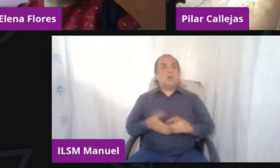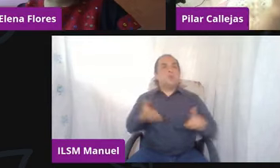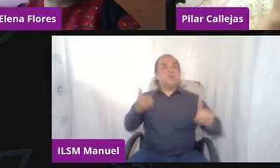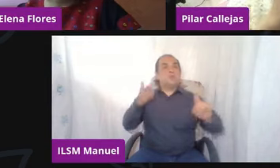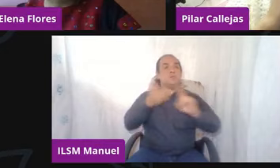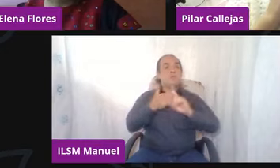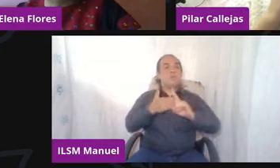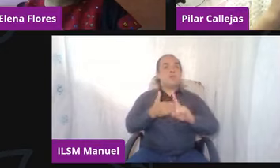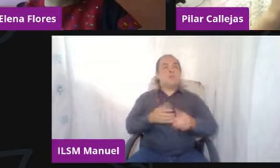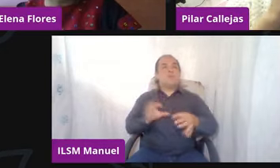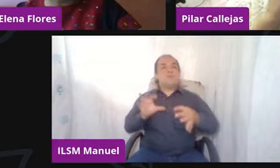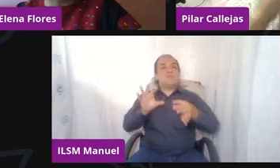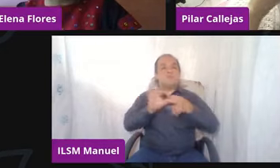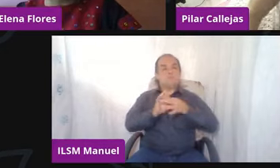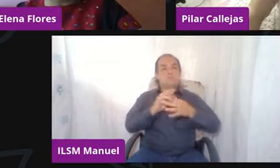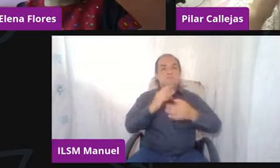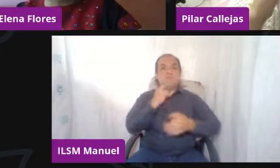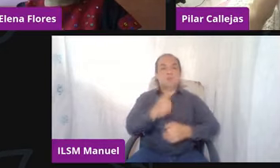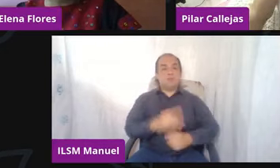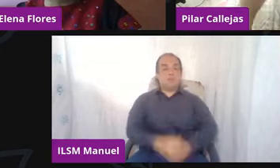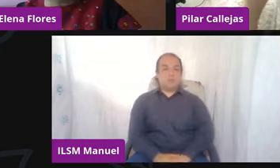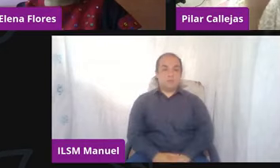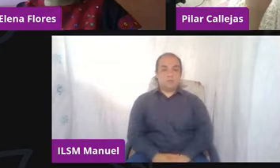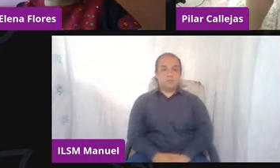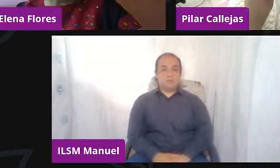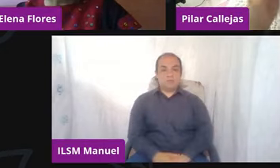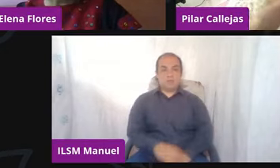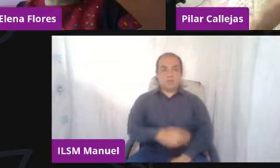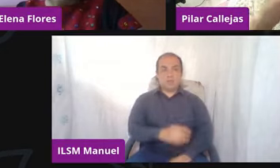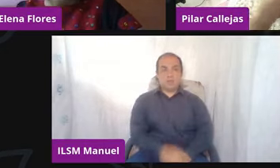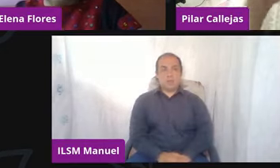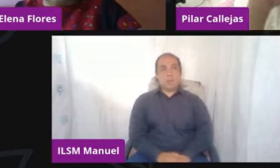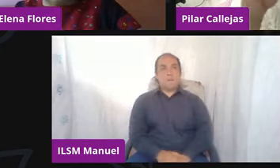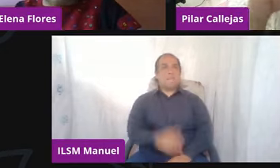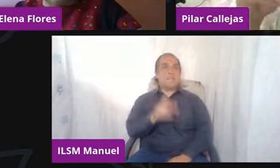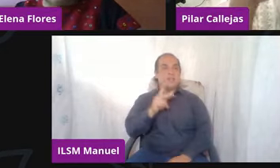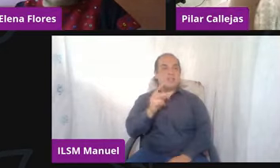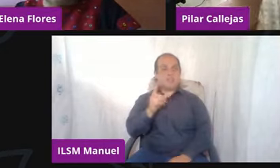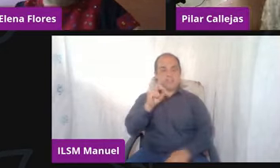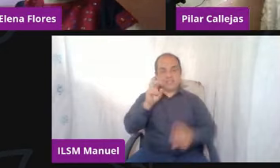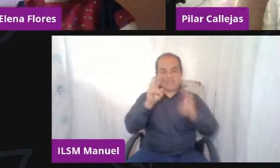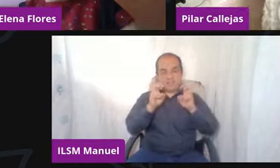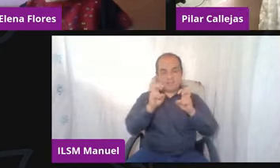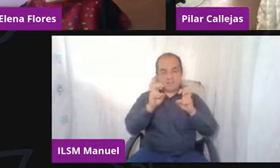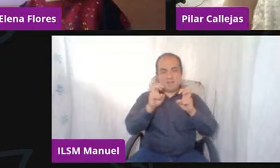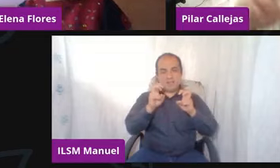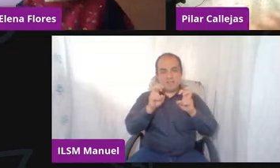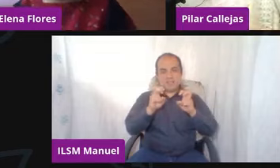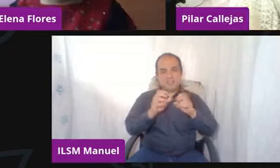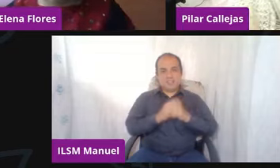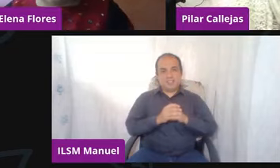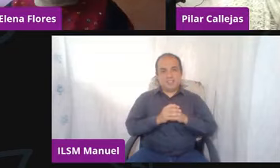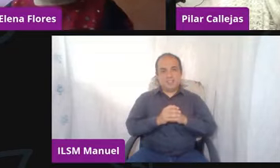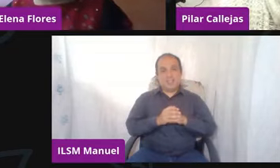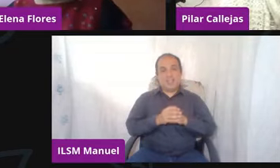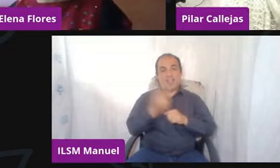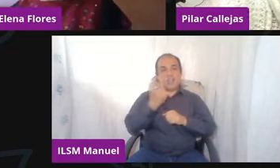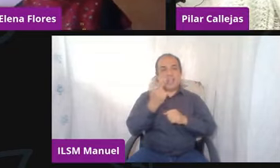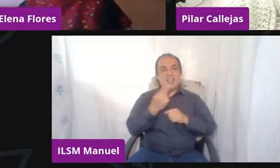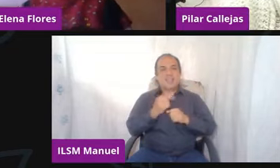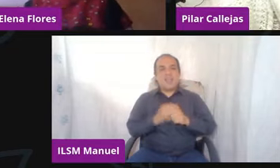¿no? pero eso es un tema híjole que lo mejor lo tomamos lo tocamos con pincitas